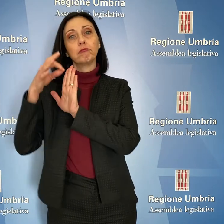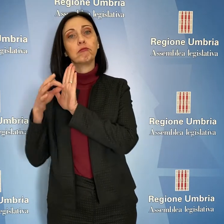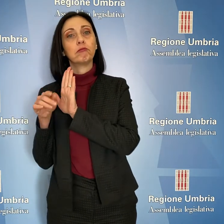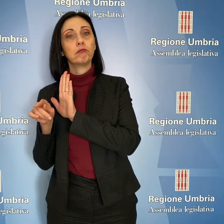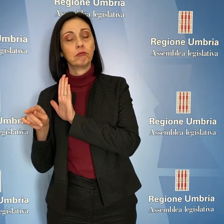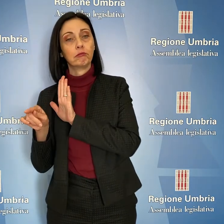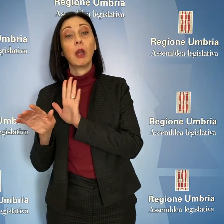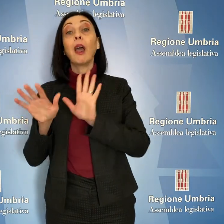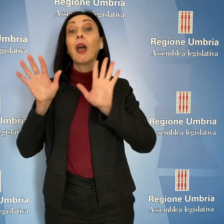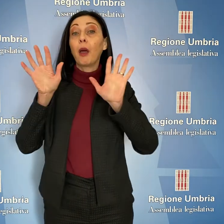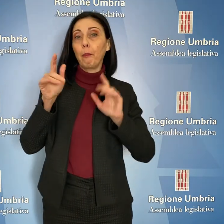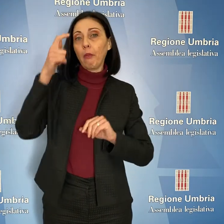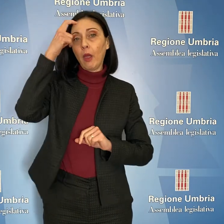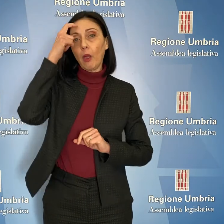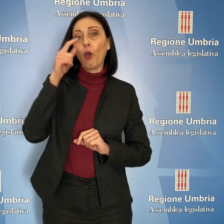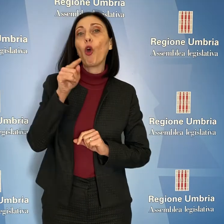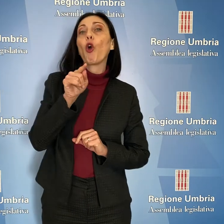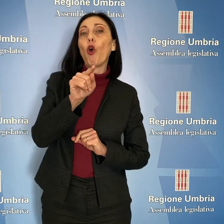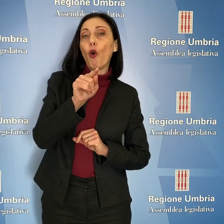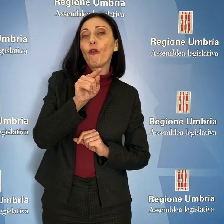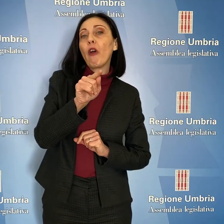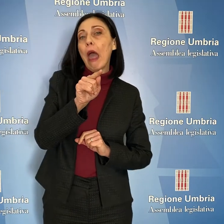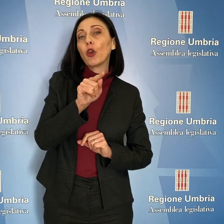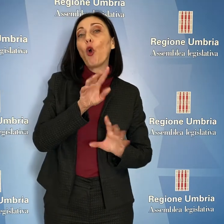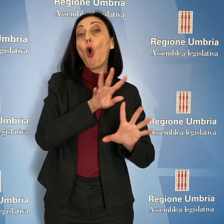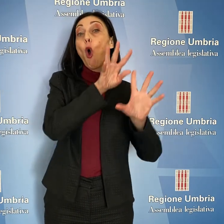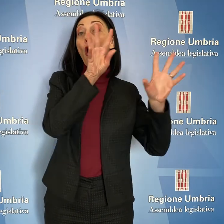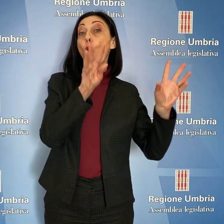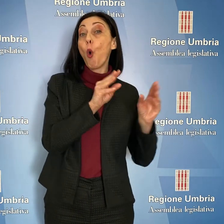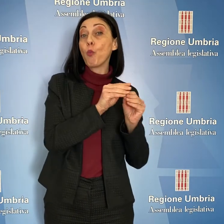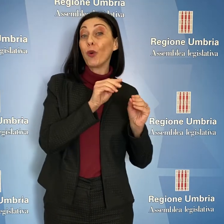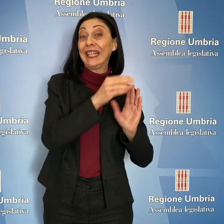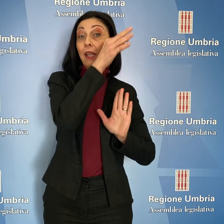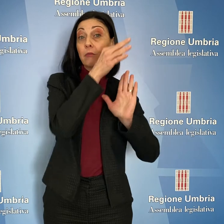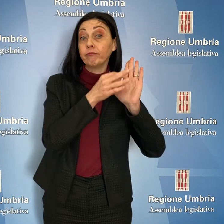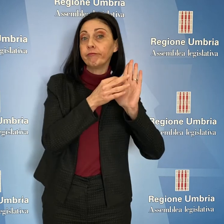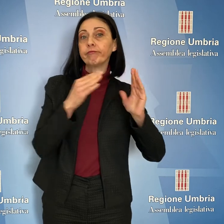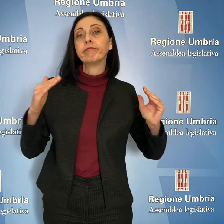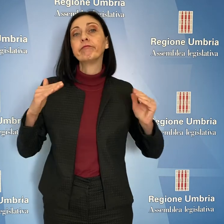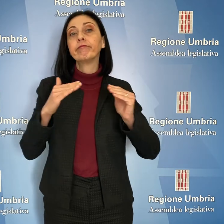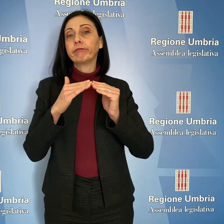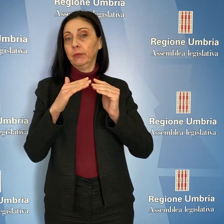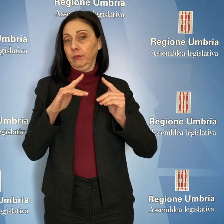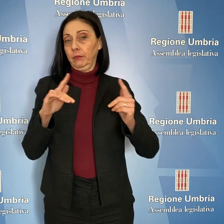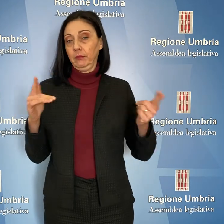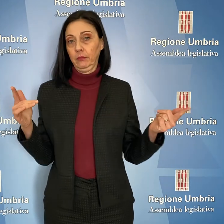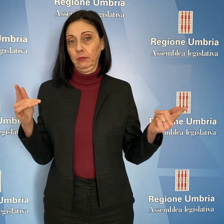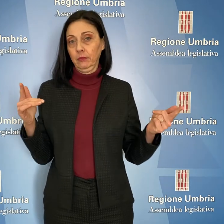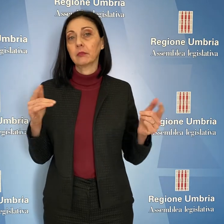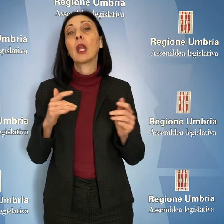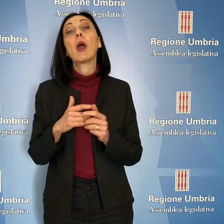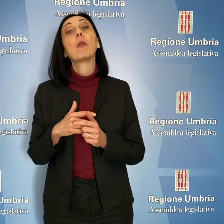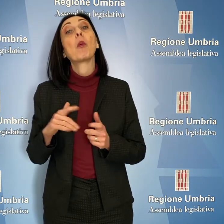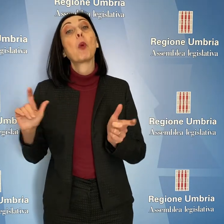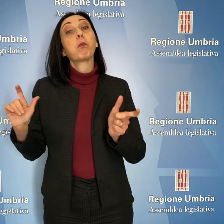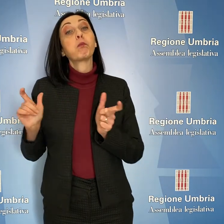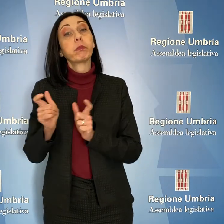regionali e che non godano di misure equipollenti con provvedimenti statali o comunitari, presentata dalla